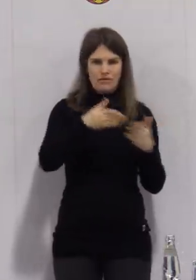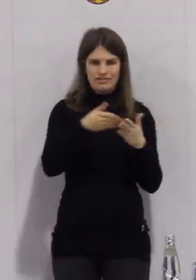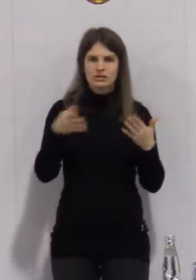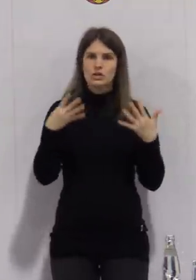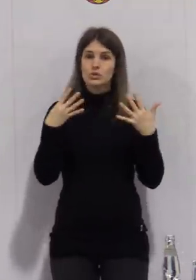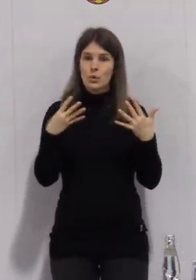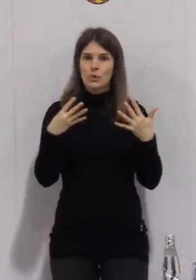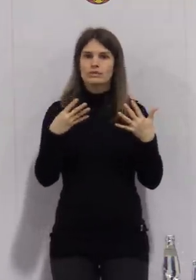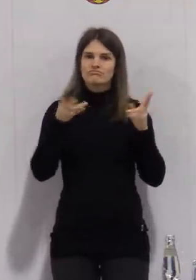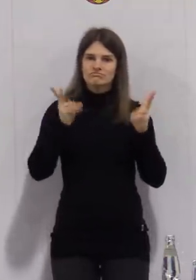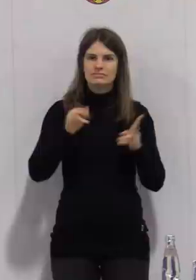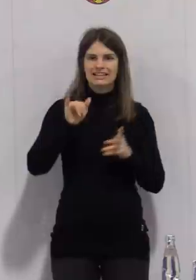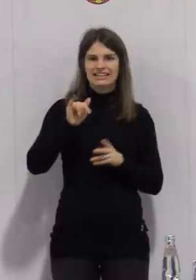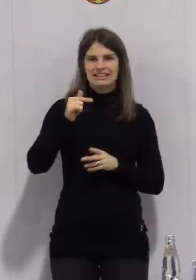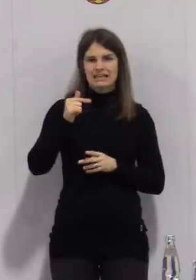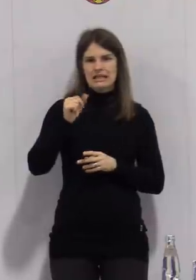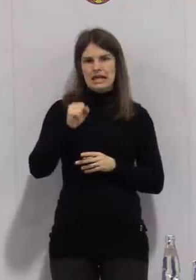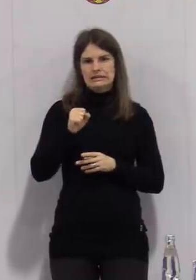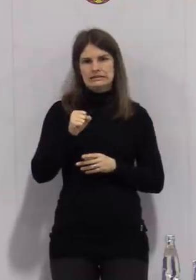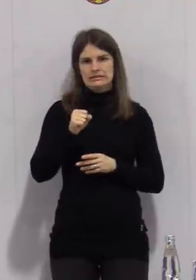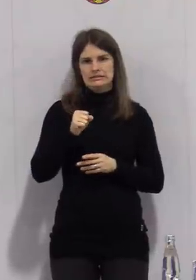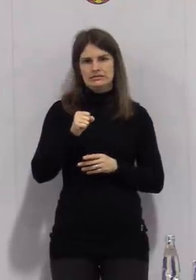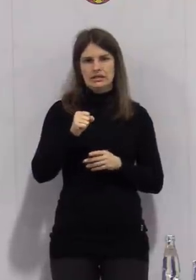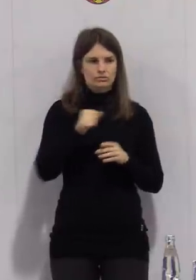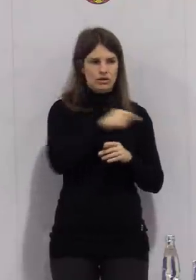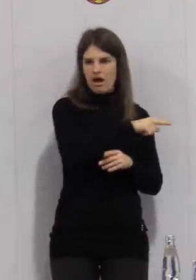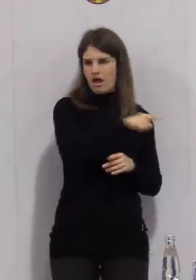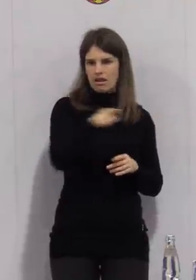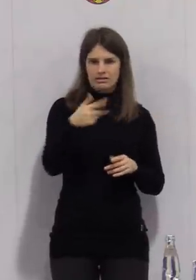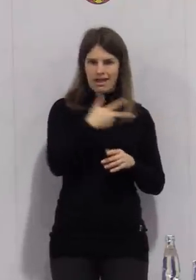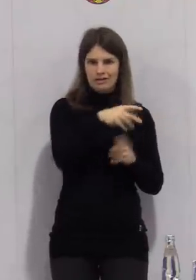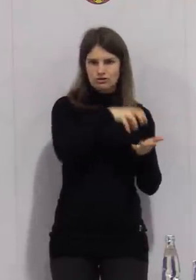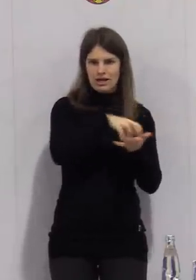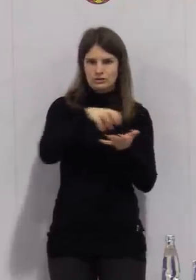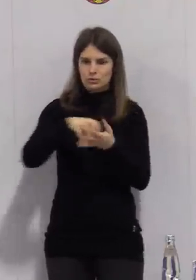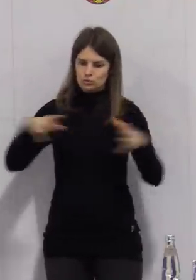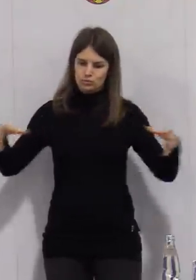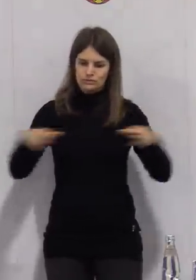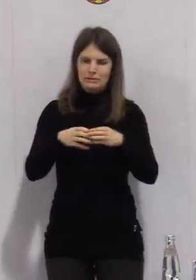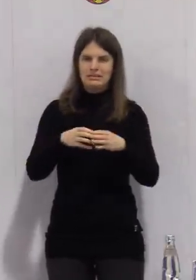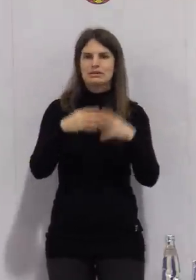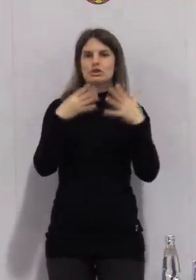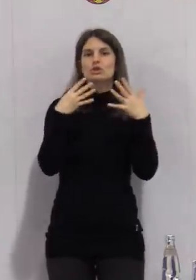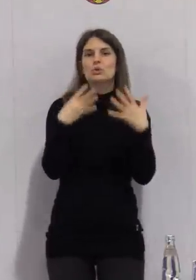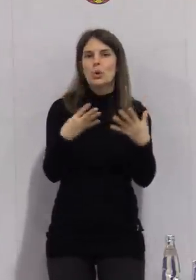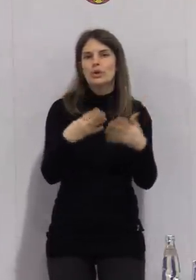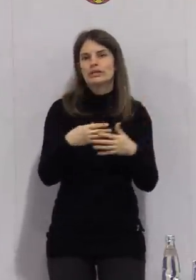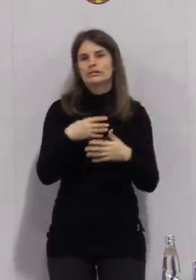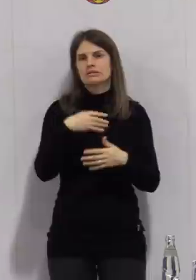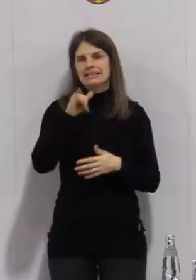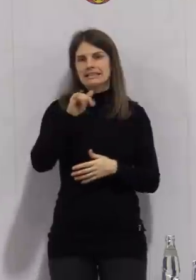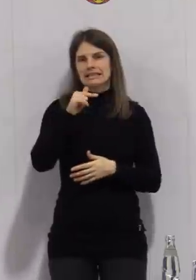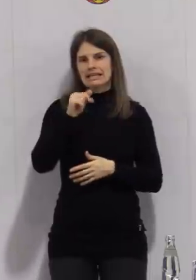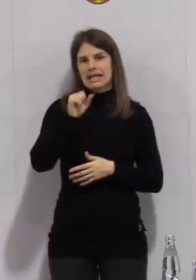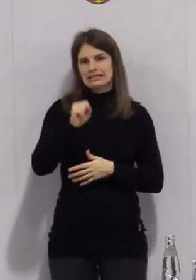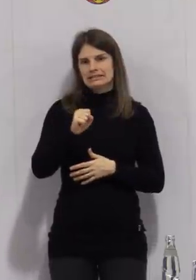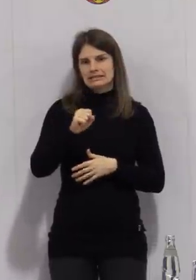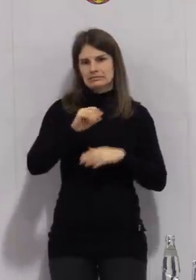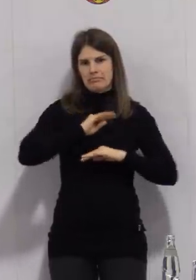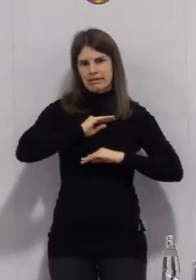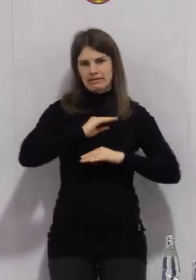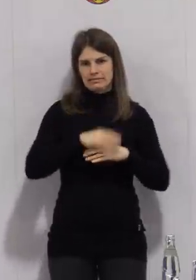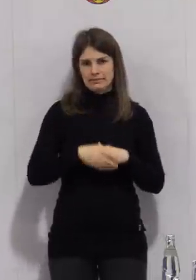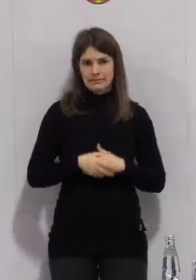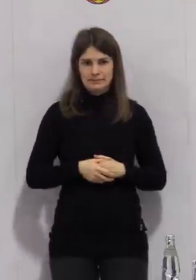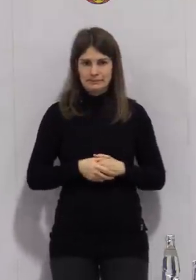bedürfen einer intensivmedizinischen Therapie. Insgesamt ist